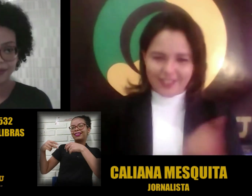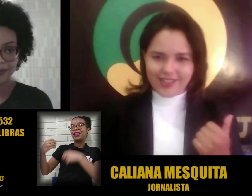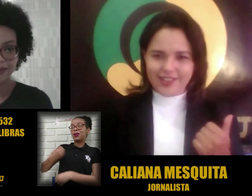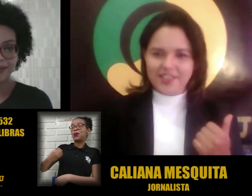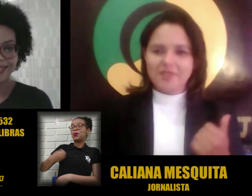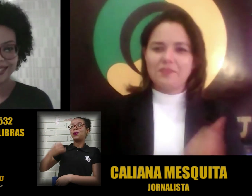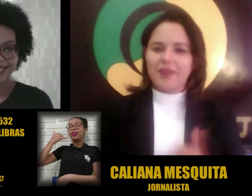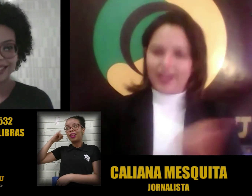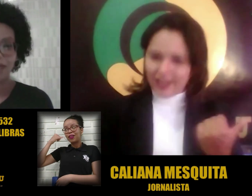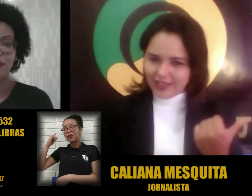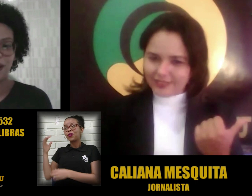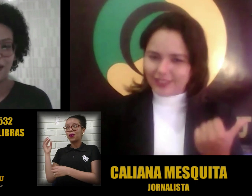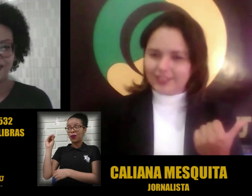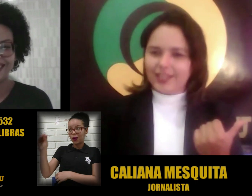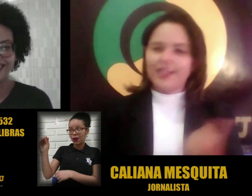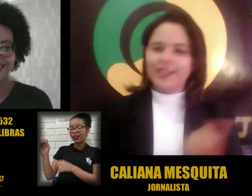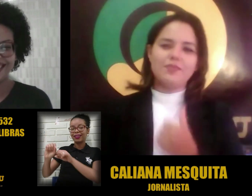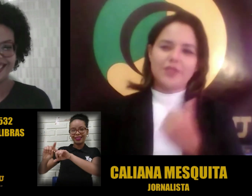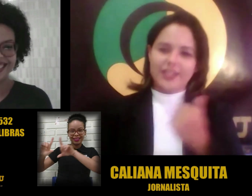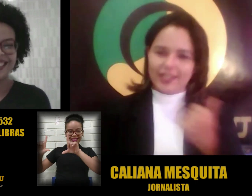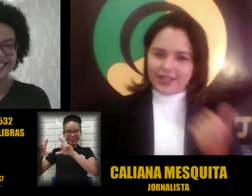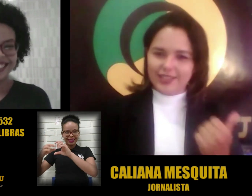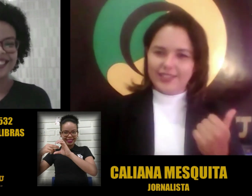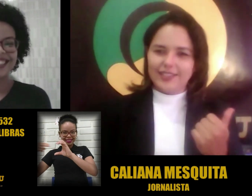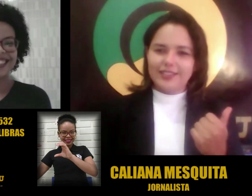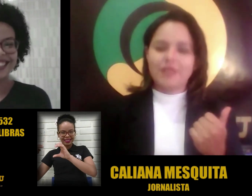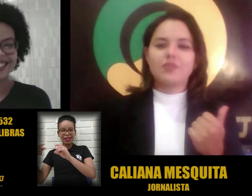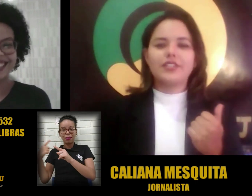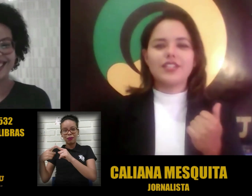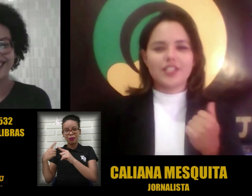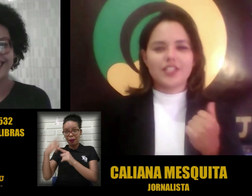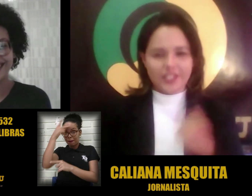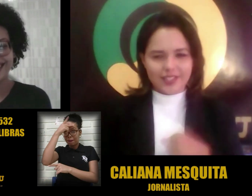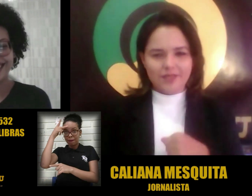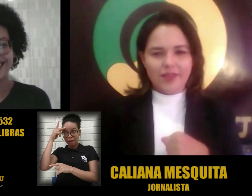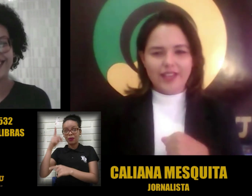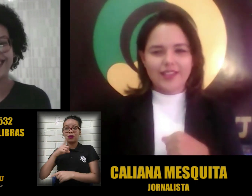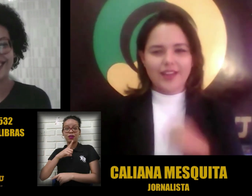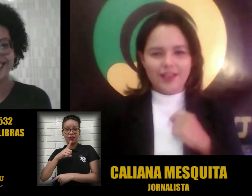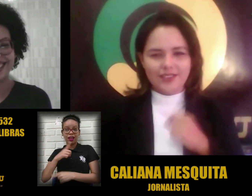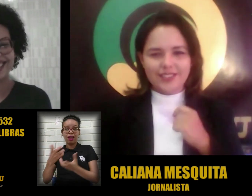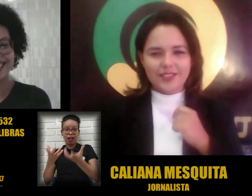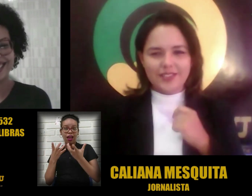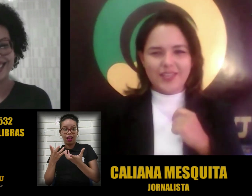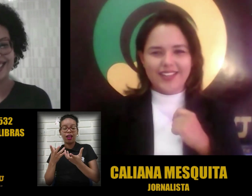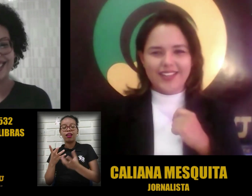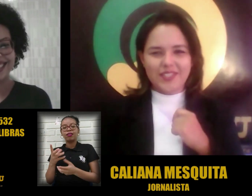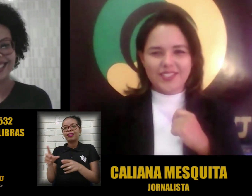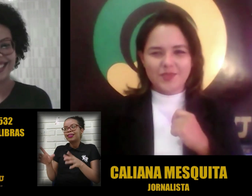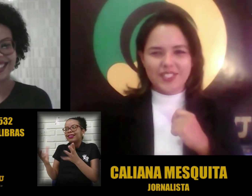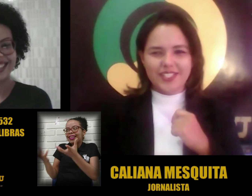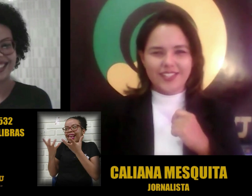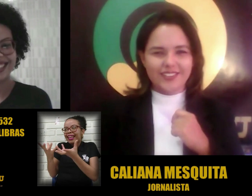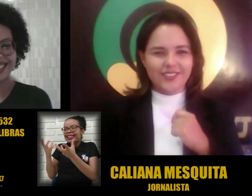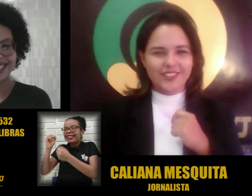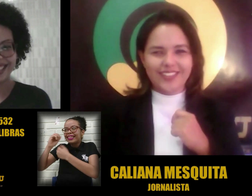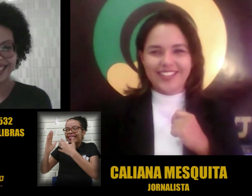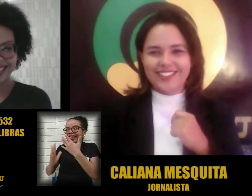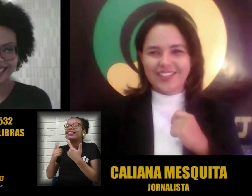aí para a Naterinha porque tem muita gente que também está sendo picada por esse bichinho da vontade da